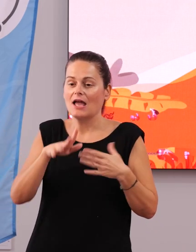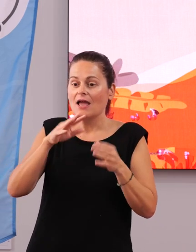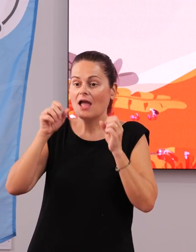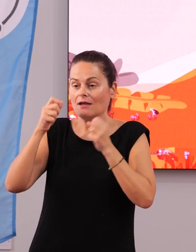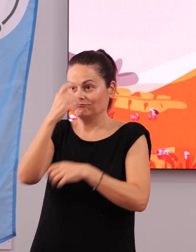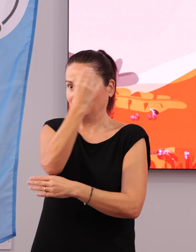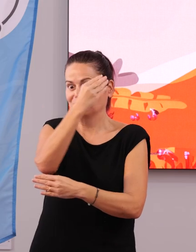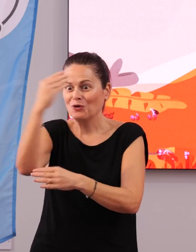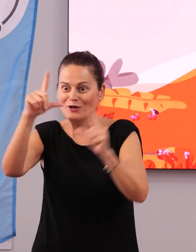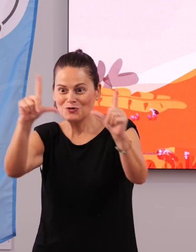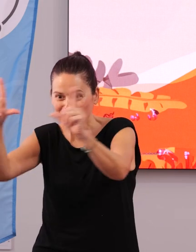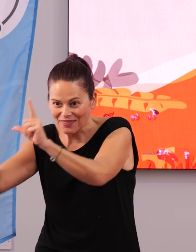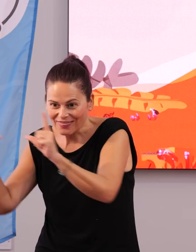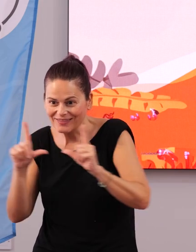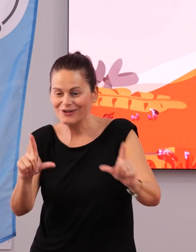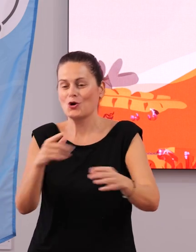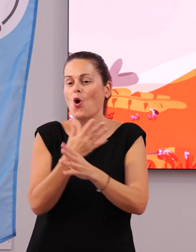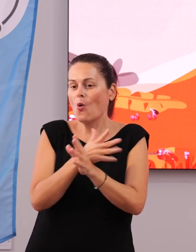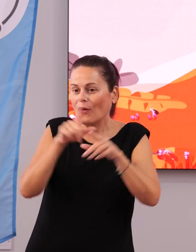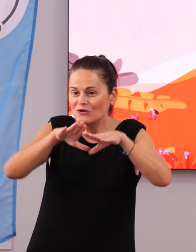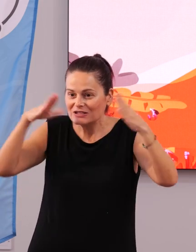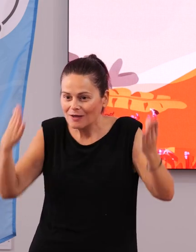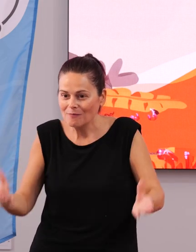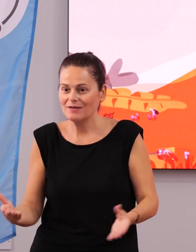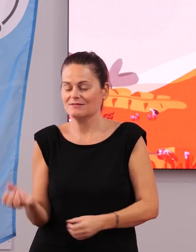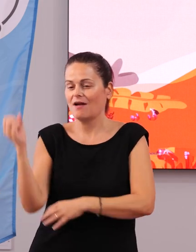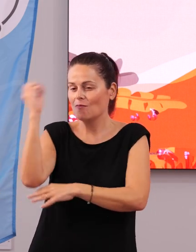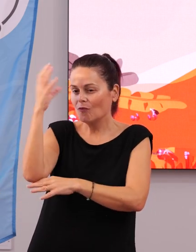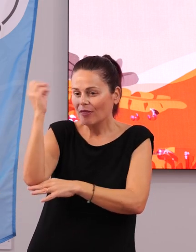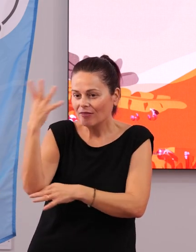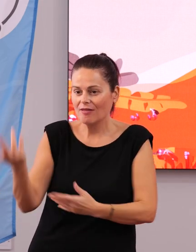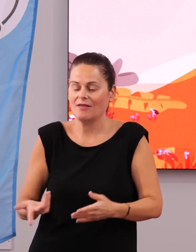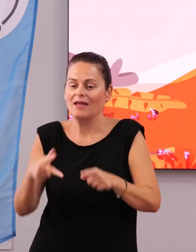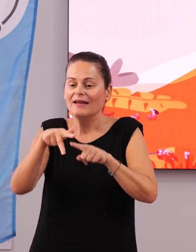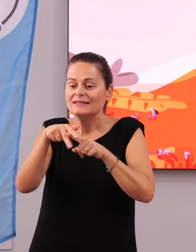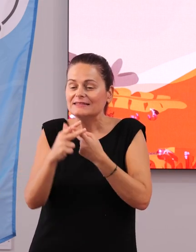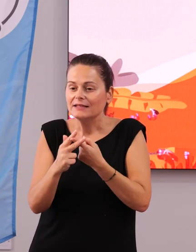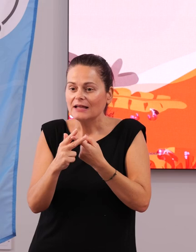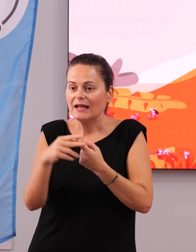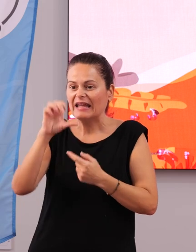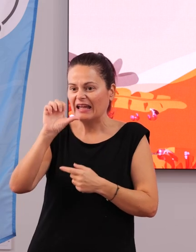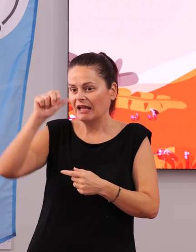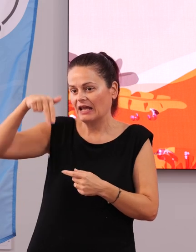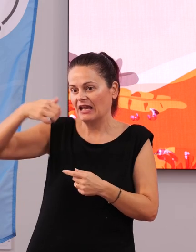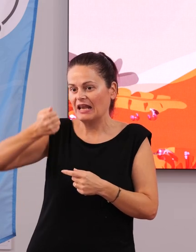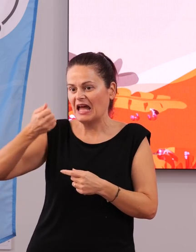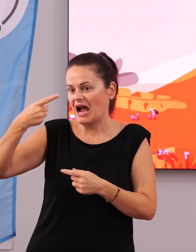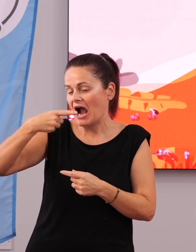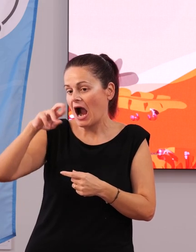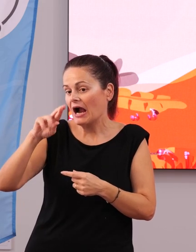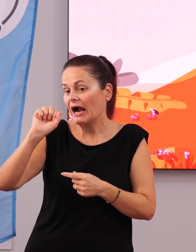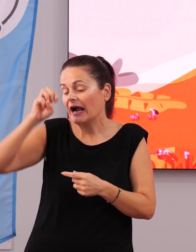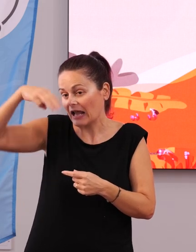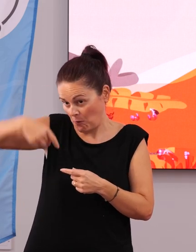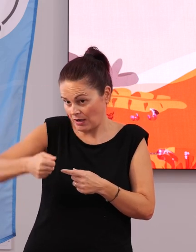exposiciones. Se van a hacer juegos de mesa, campañas de información, talleres, un taller de enneagrama. En cuanto a actividades